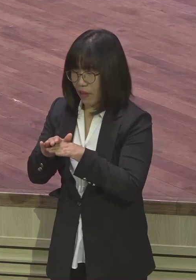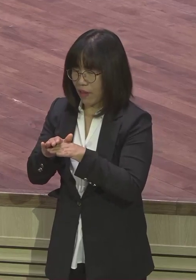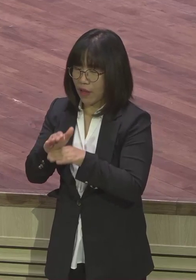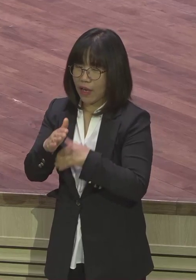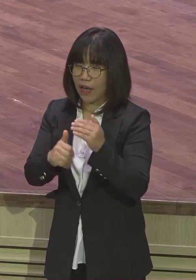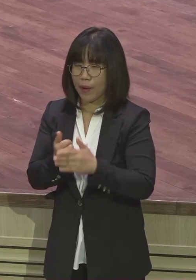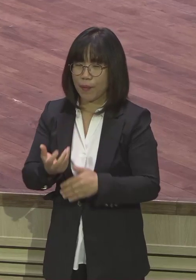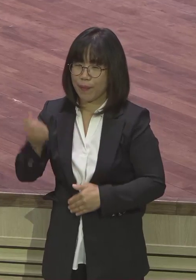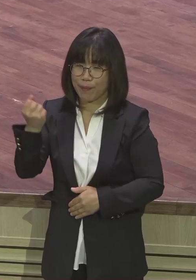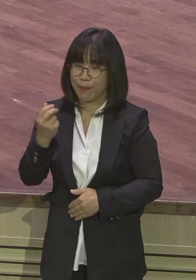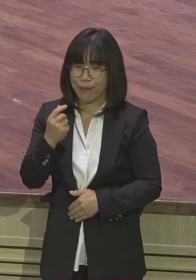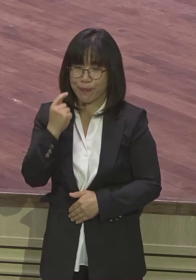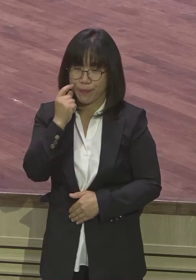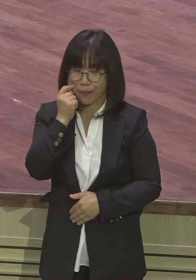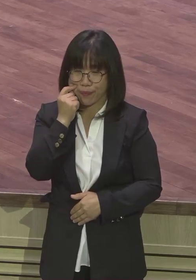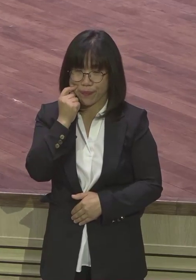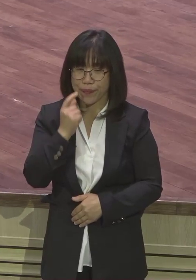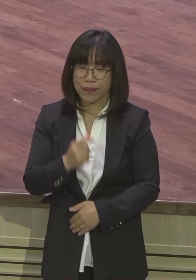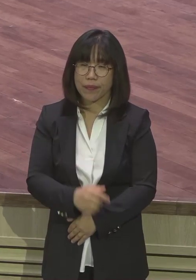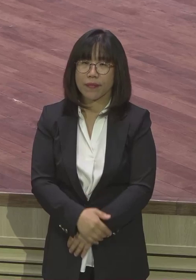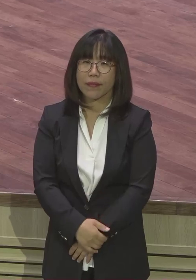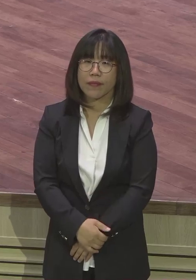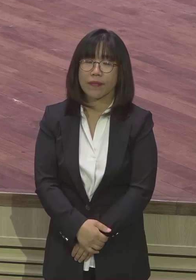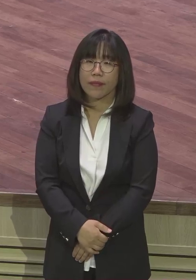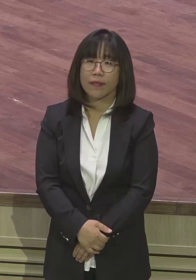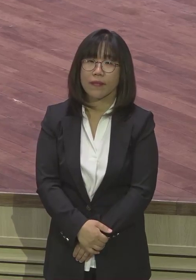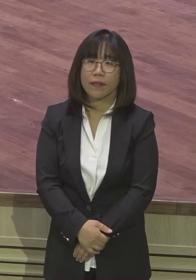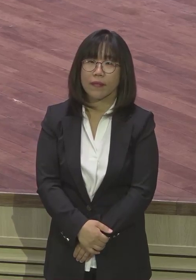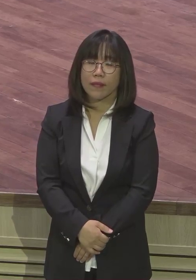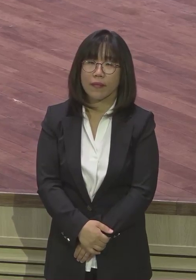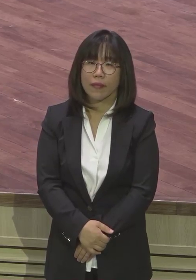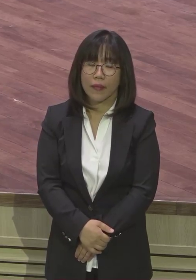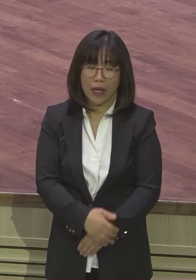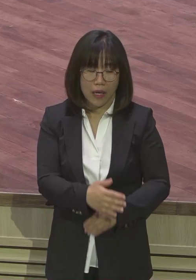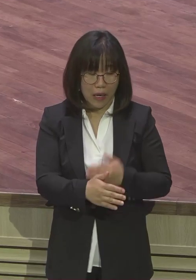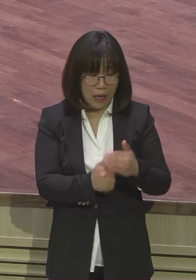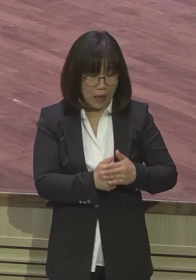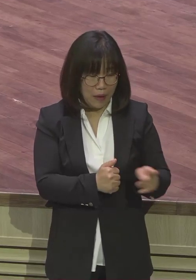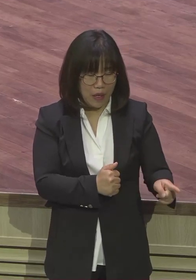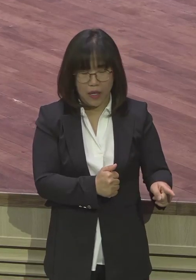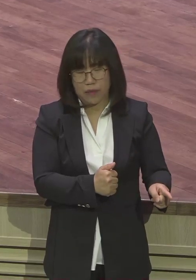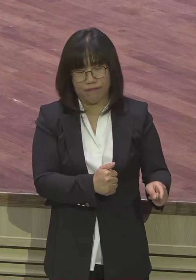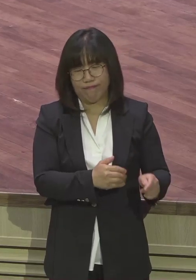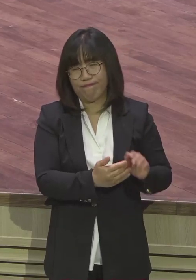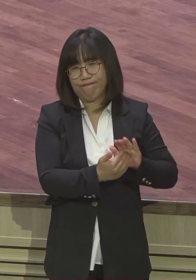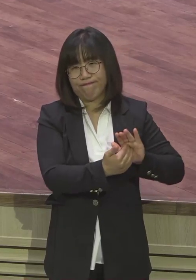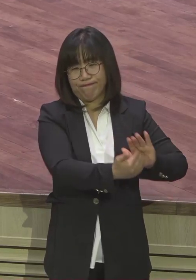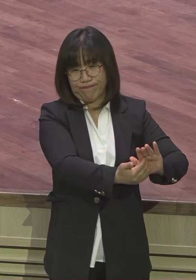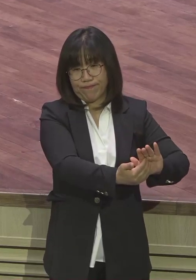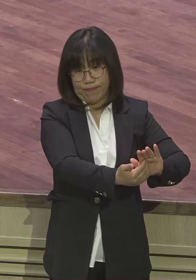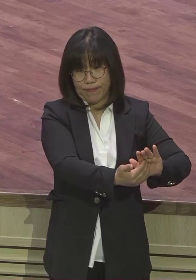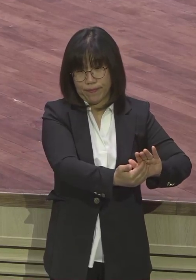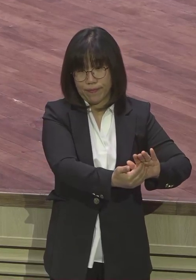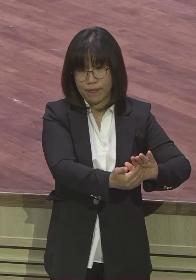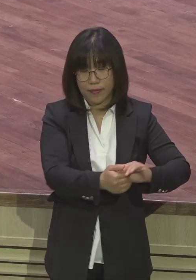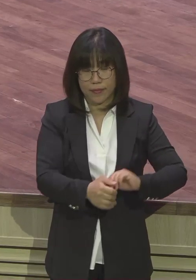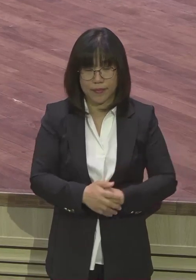하나님 안 받는다는 얘기. 무섭지요. 그래서 사람을 미워하고